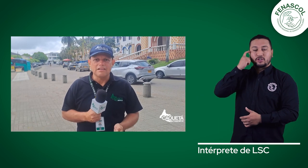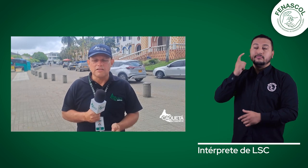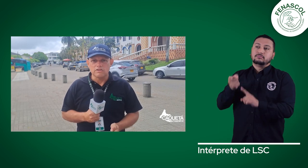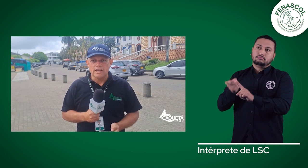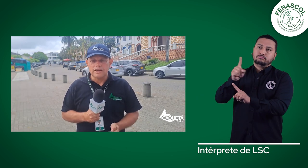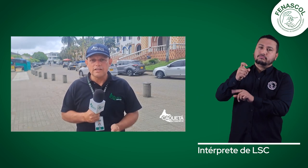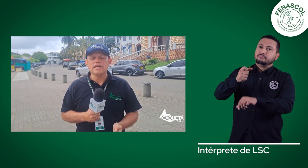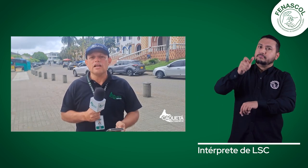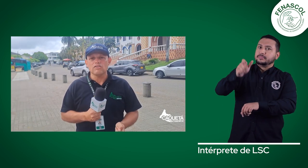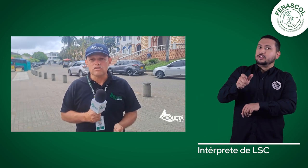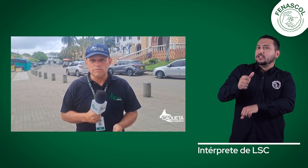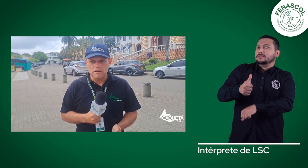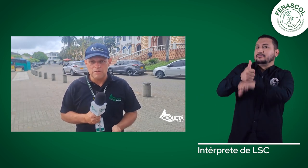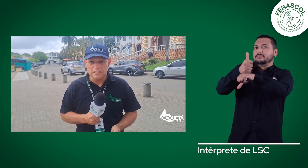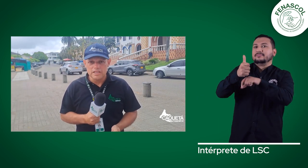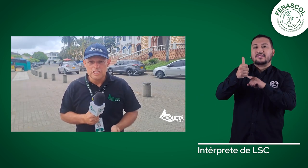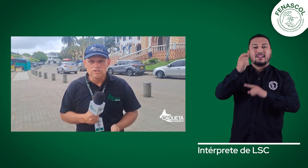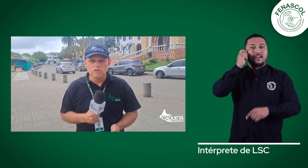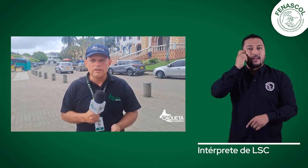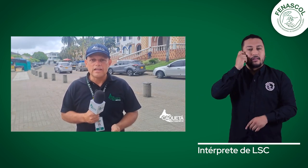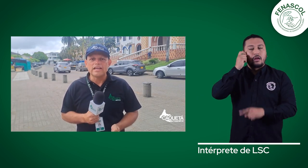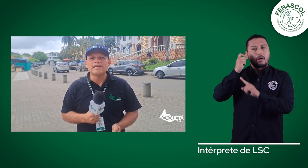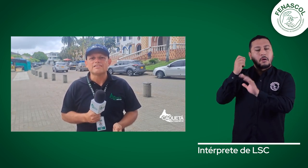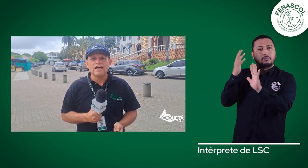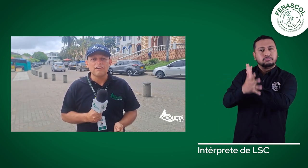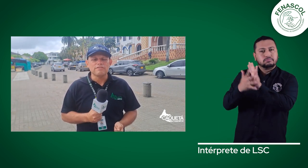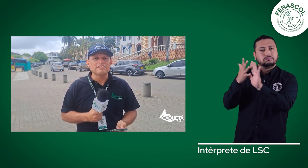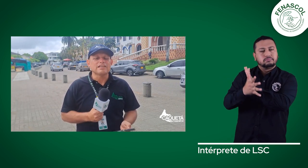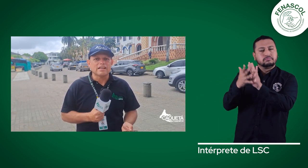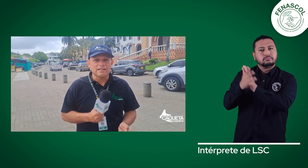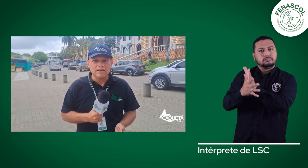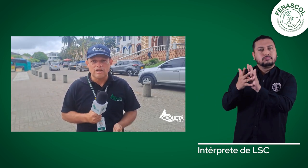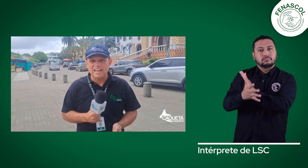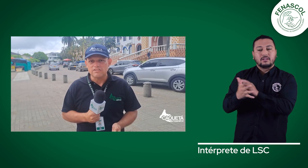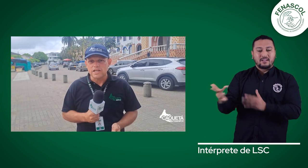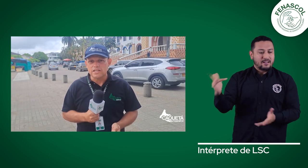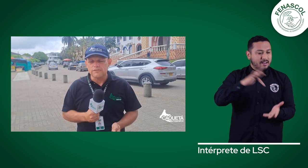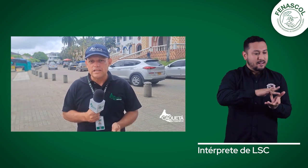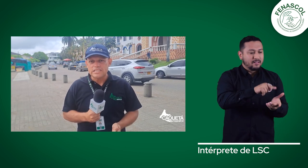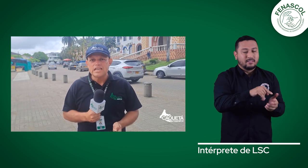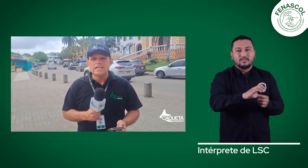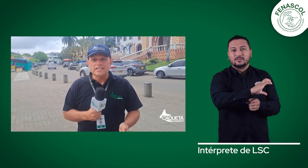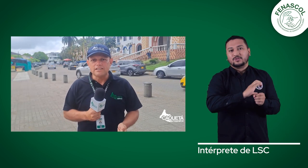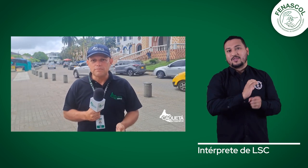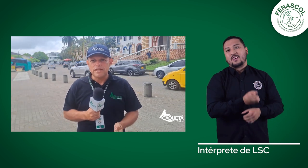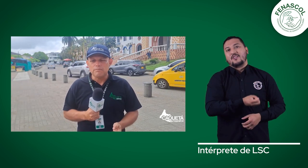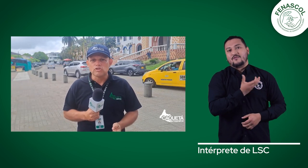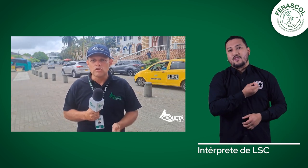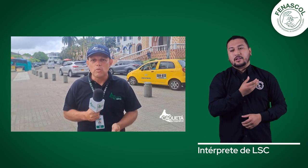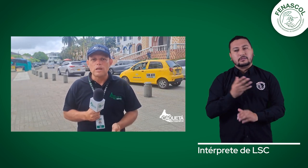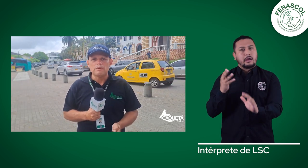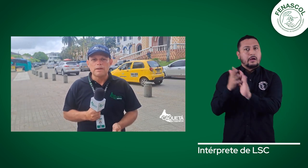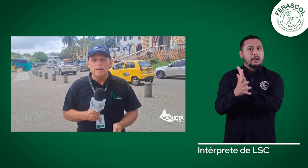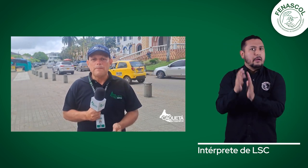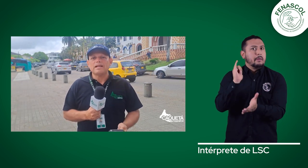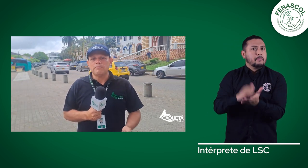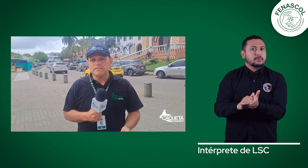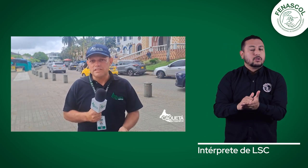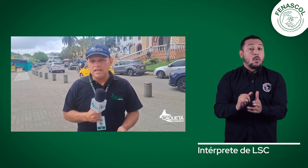señor Henry, quien da a conocer precisamente sobre esta visita que realizaron a la ciudad de Florencia y se espera pronto, vuelvan para capacitar